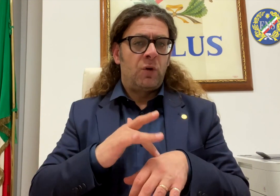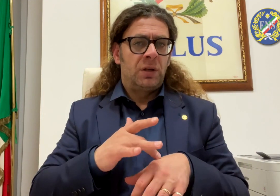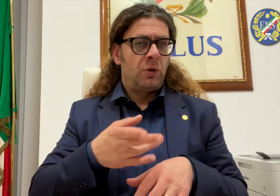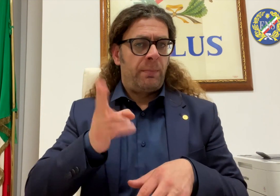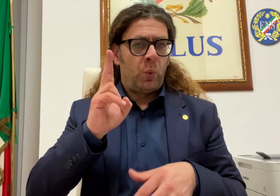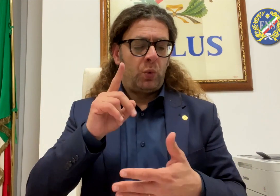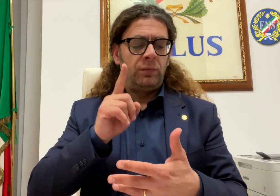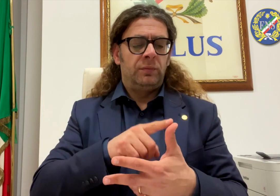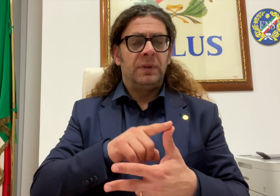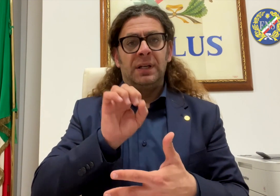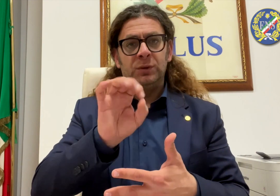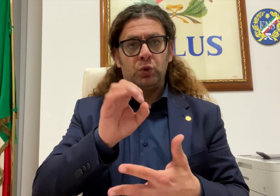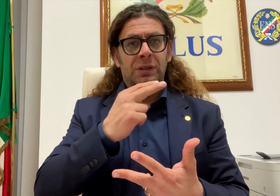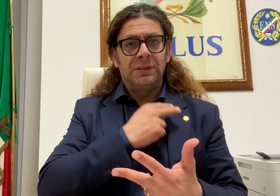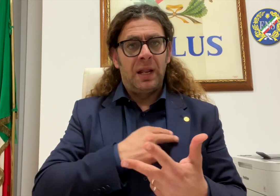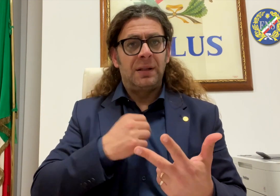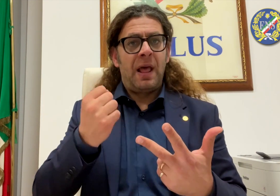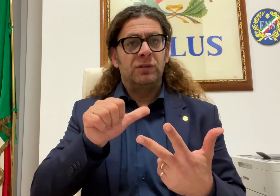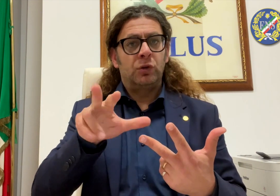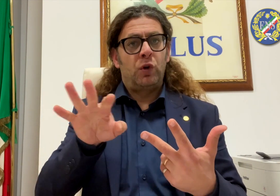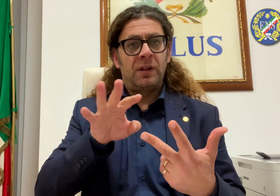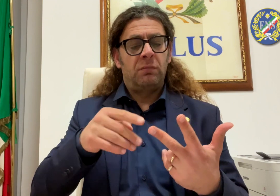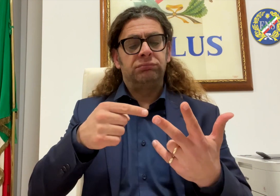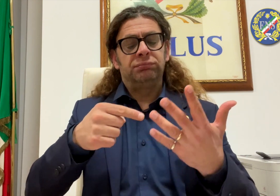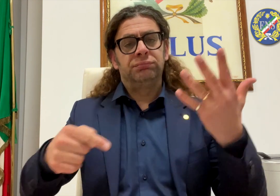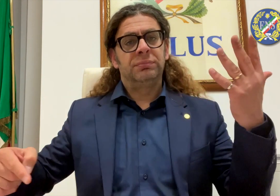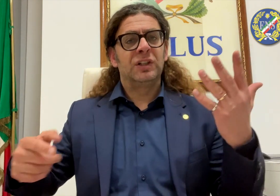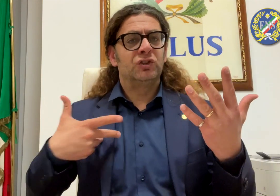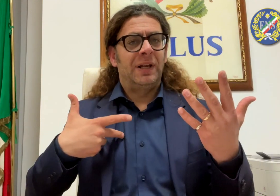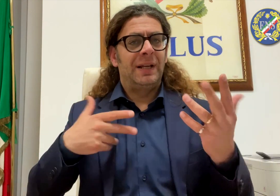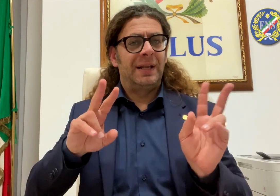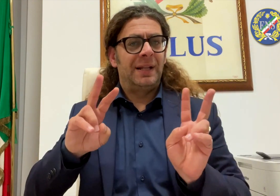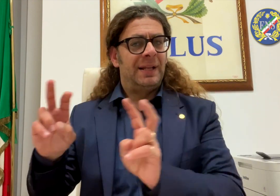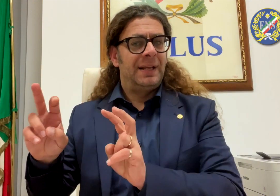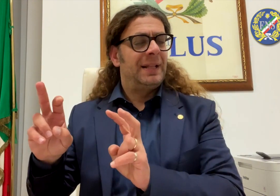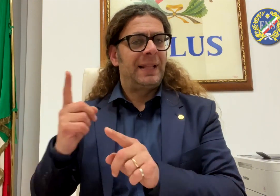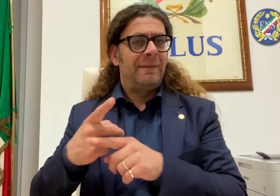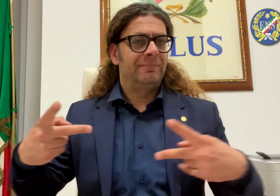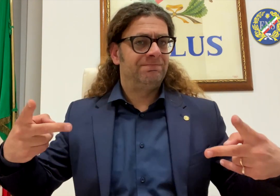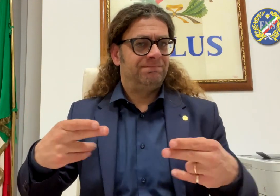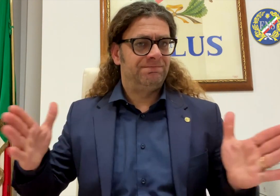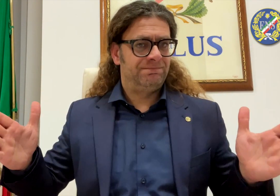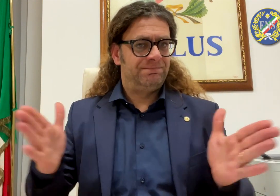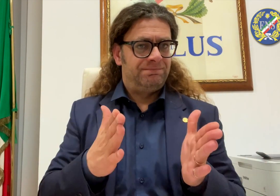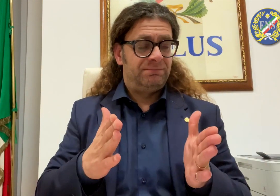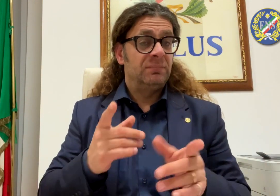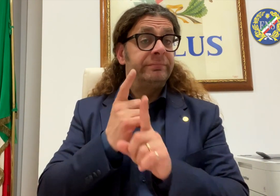componenti che ne fanno parte. Pertanto non sarà più possibile partecipare a tutti i gruppi di lavoro. Questo ha destato non